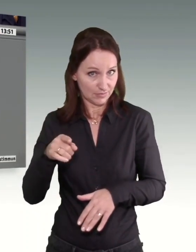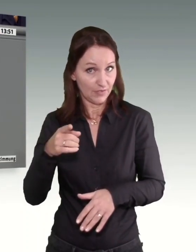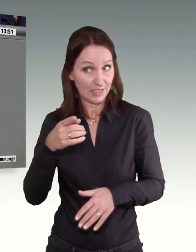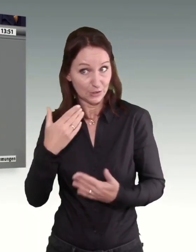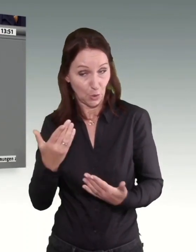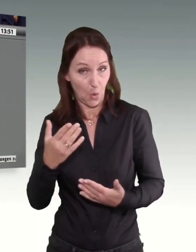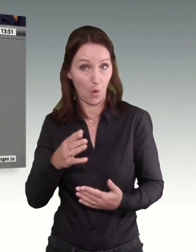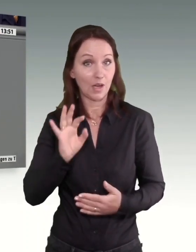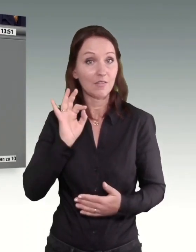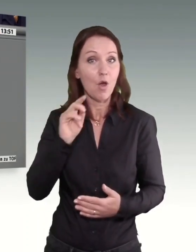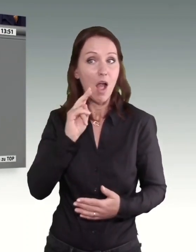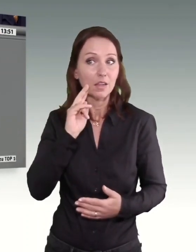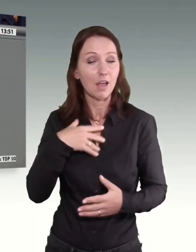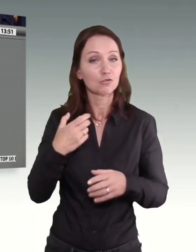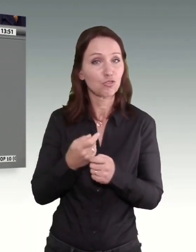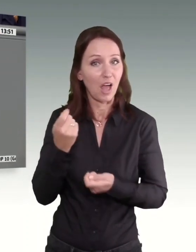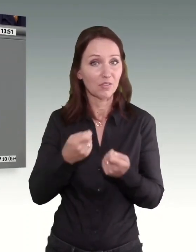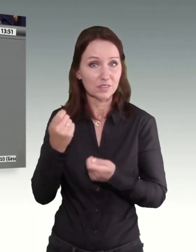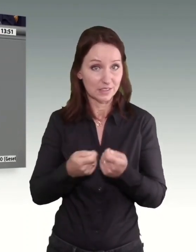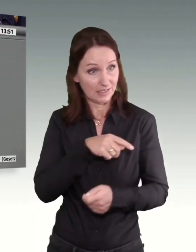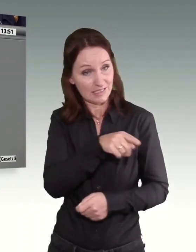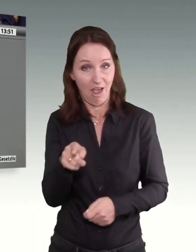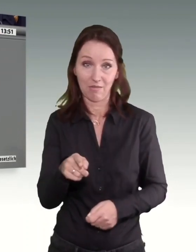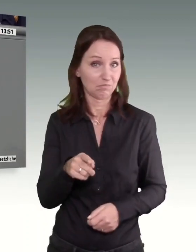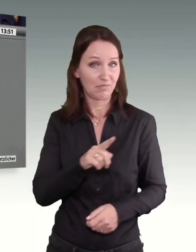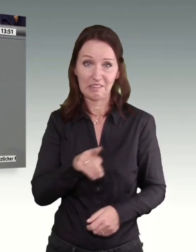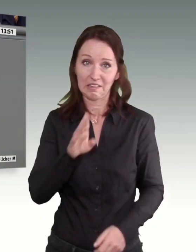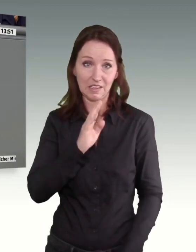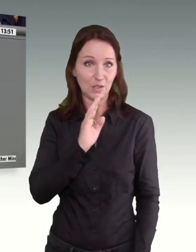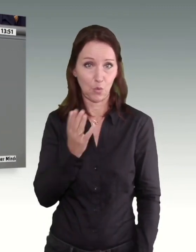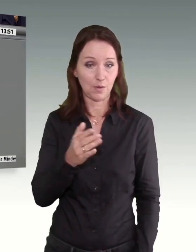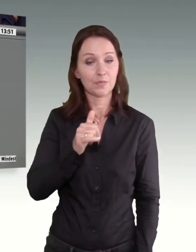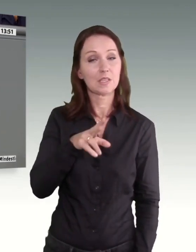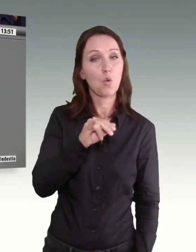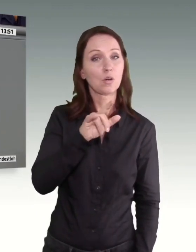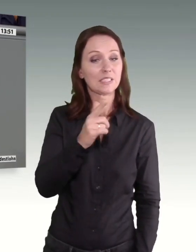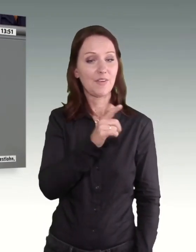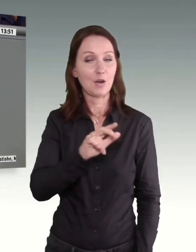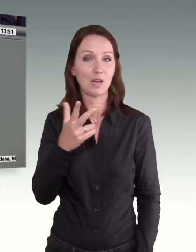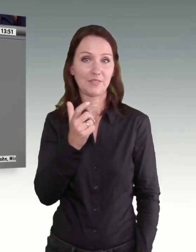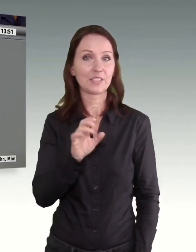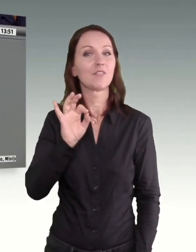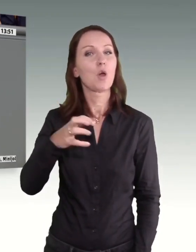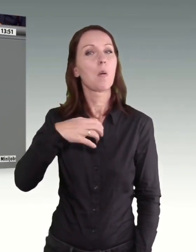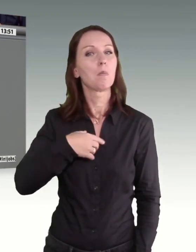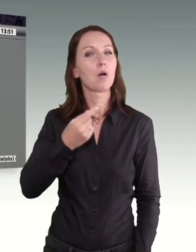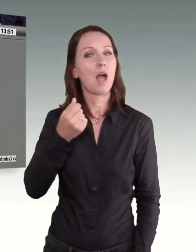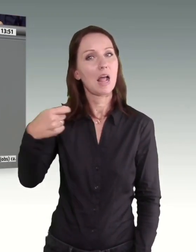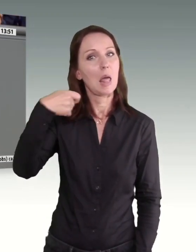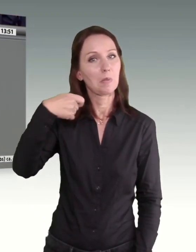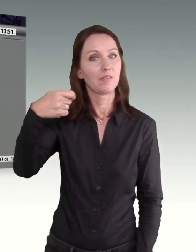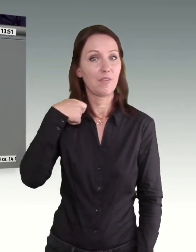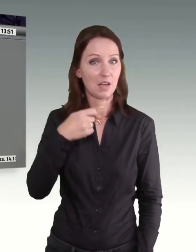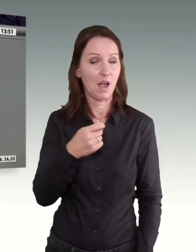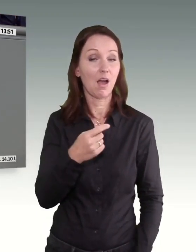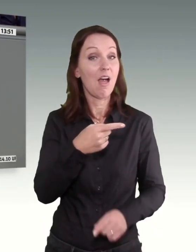2023 waren die Hälfte der Bürgergeldempfänger eben nicht arbeitslos. 80.000 Menschen arbeiten in